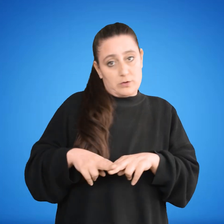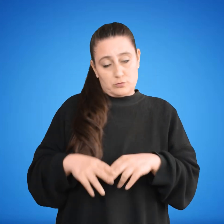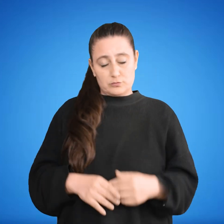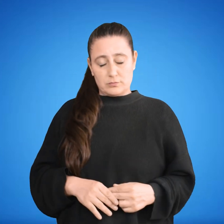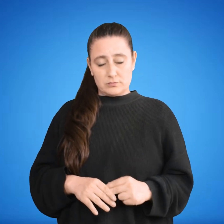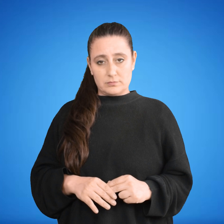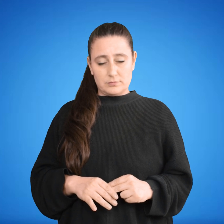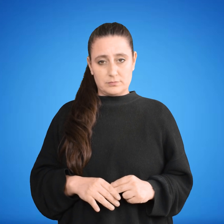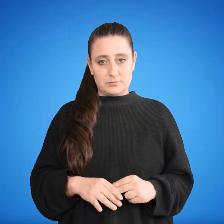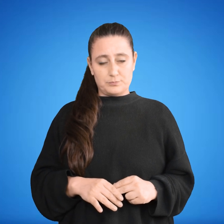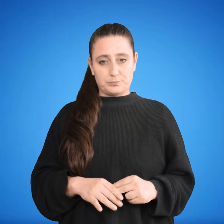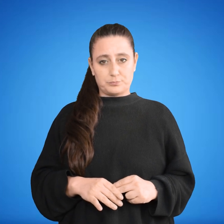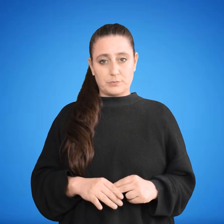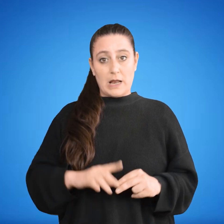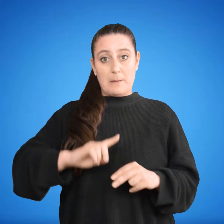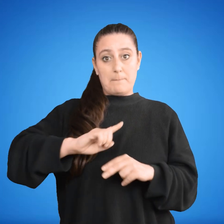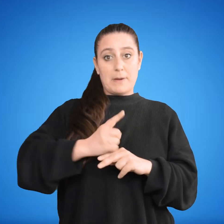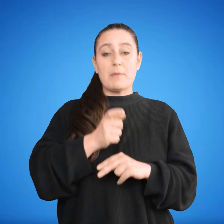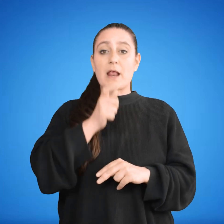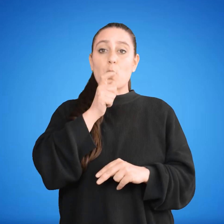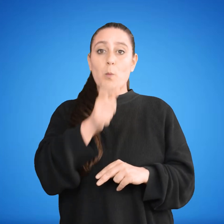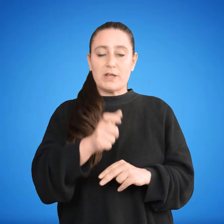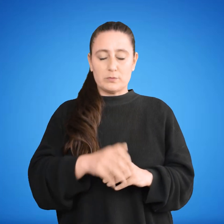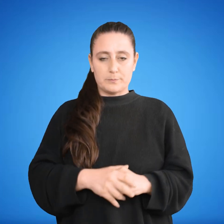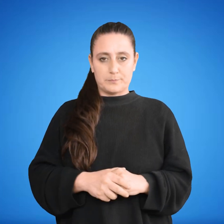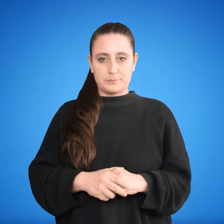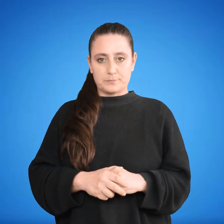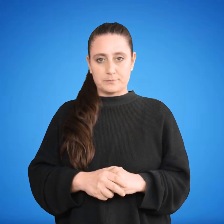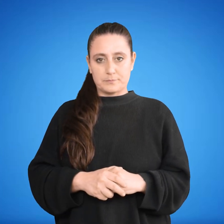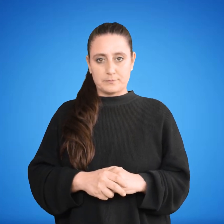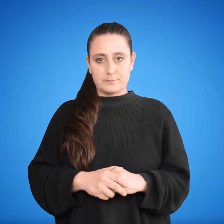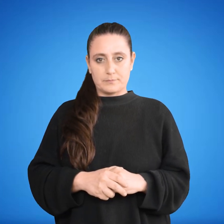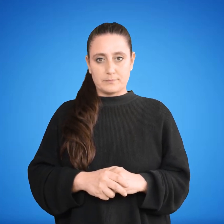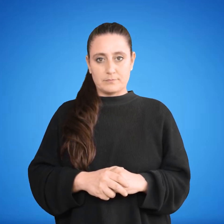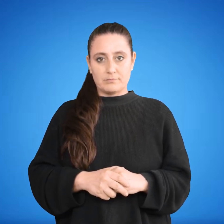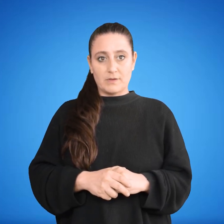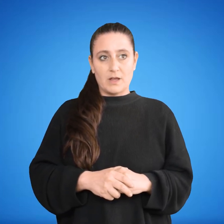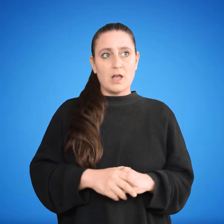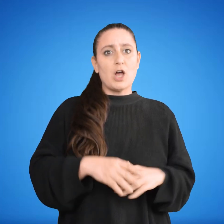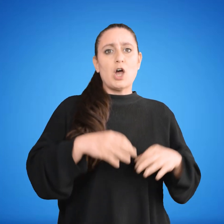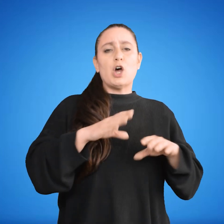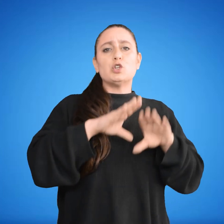y también a los muertos, como veremos. El primer argumento es el siguiente.